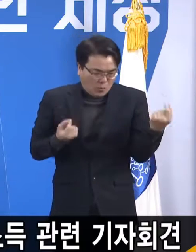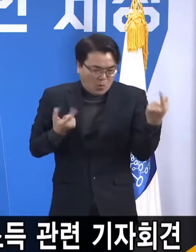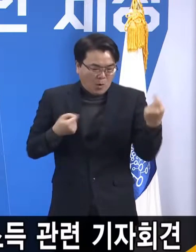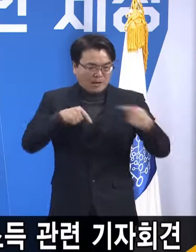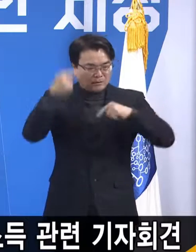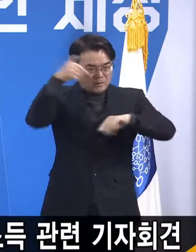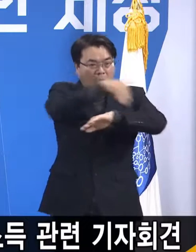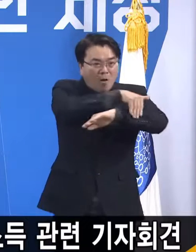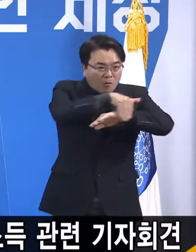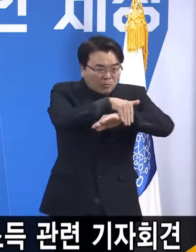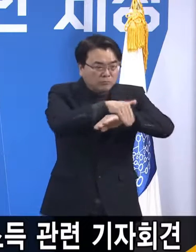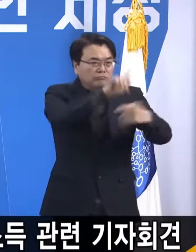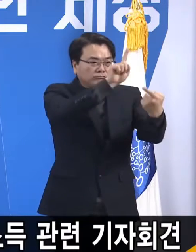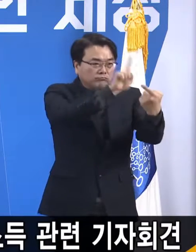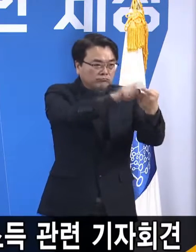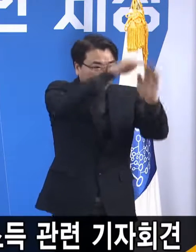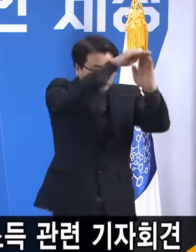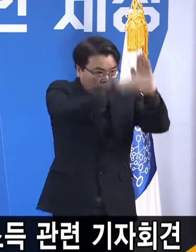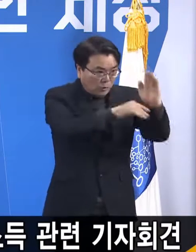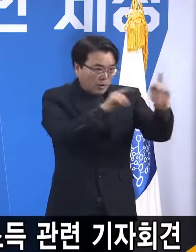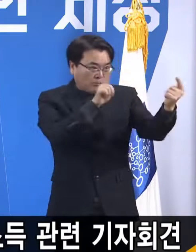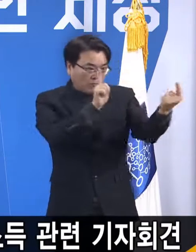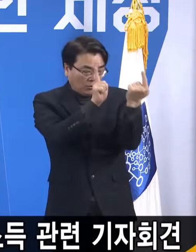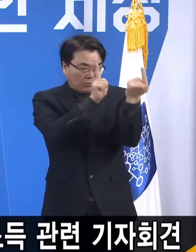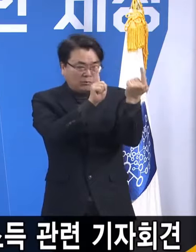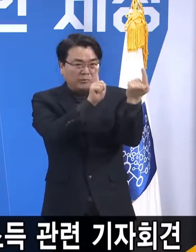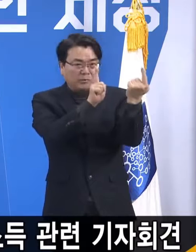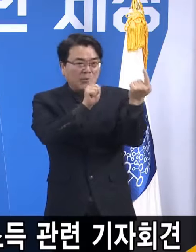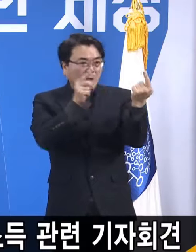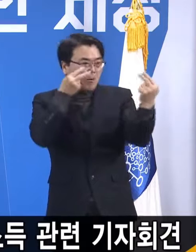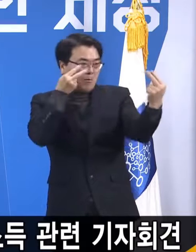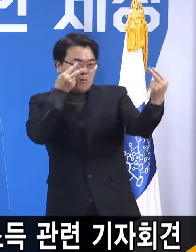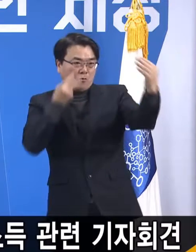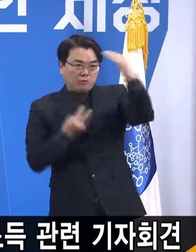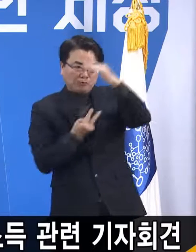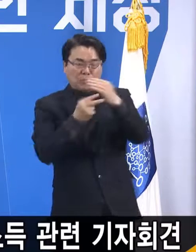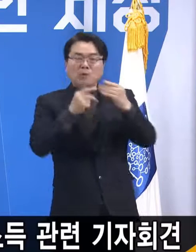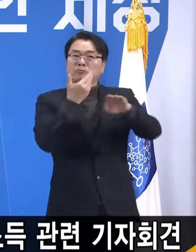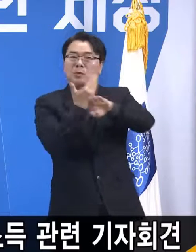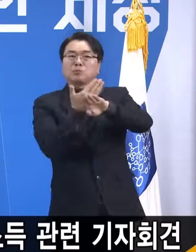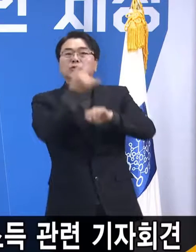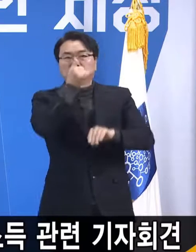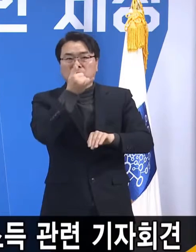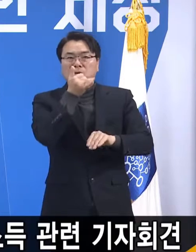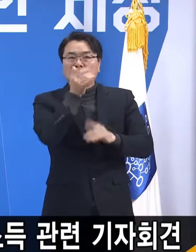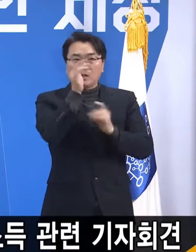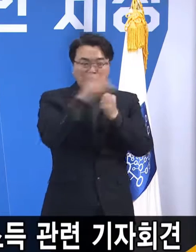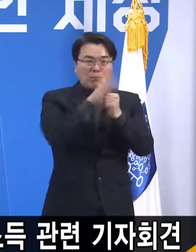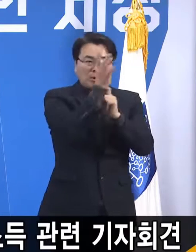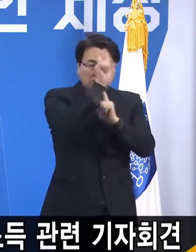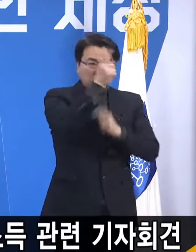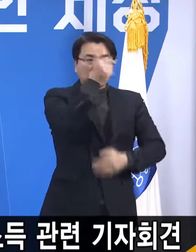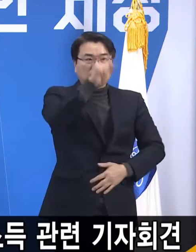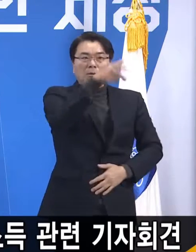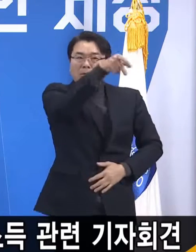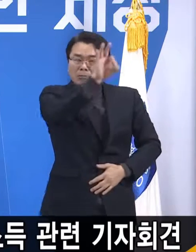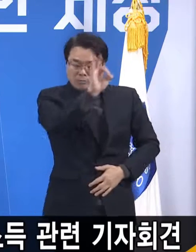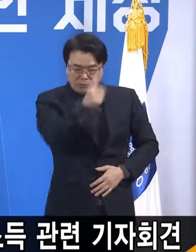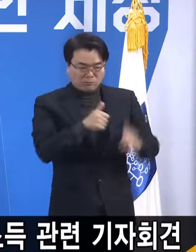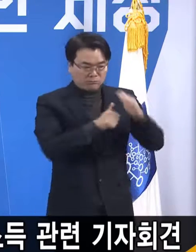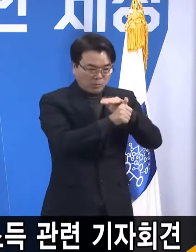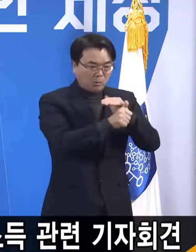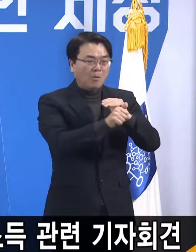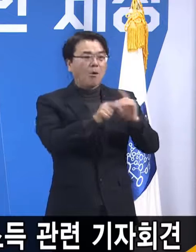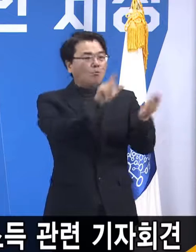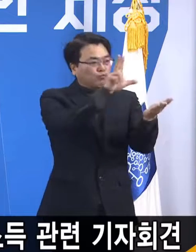시각이 다를 수가 있기 때문에 우리 이낙연 대표님께서는 충분히 그렇게 문제의식을 가지고 지적할 수 있다고 생각합니다.